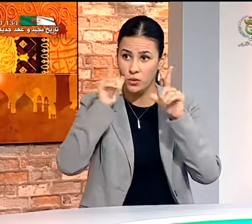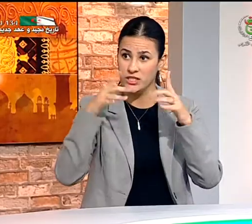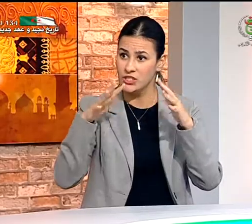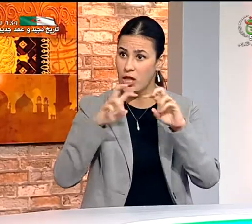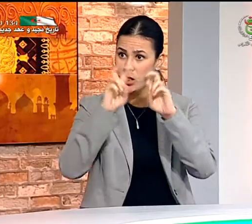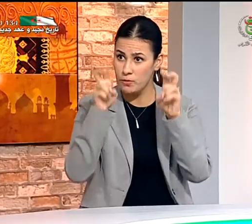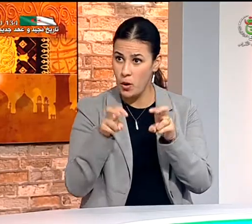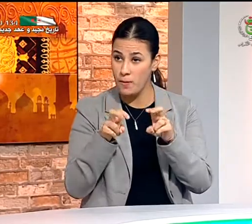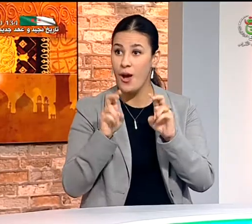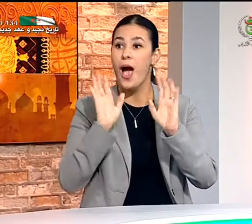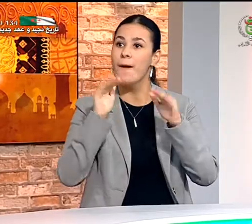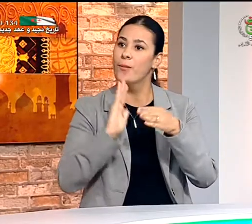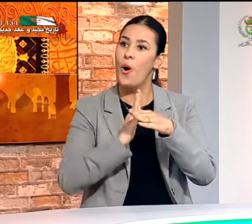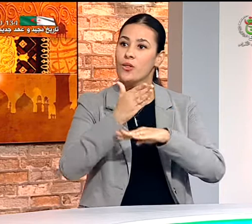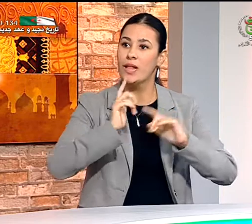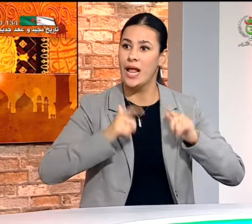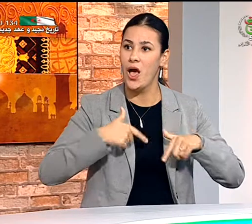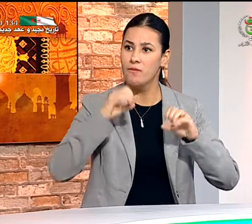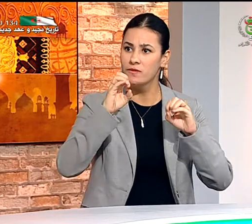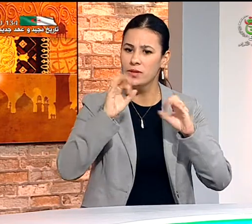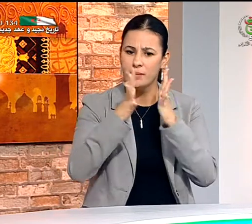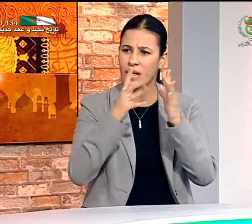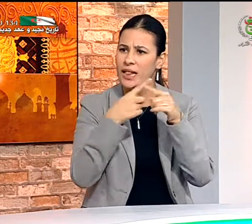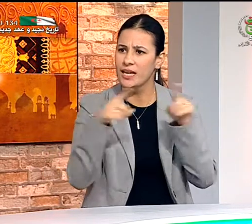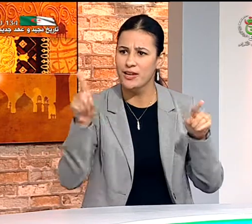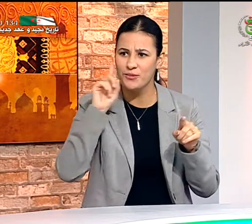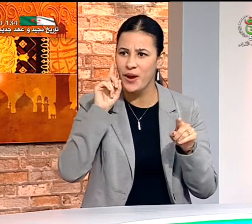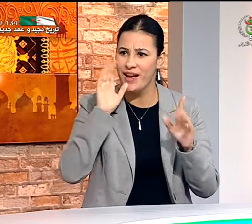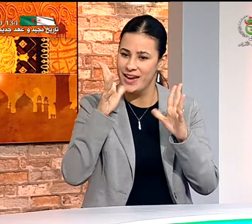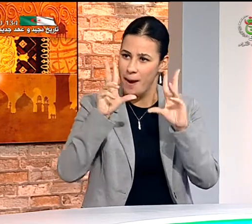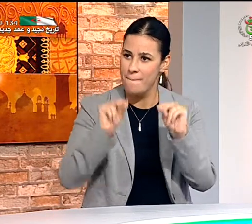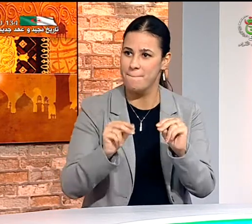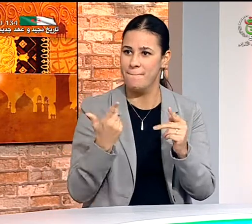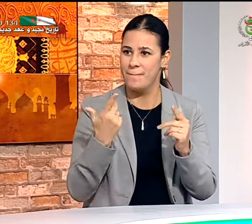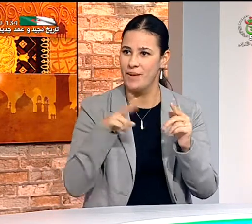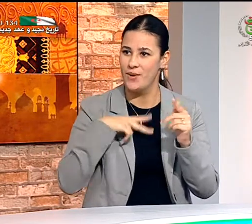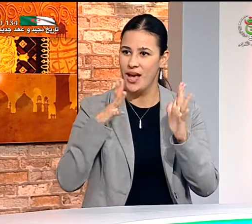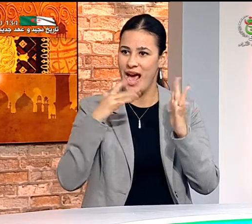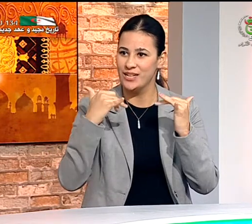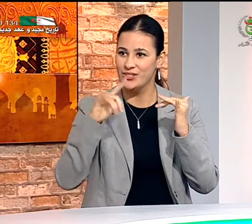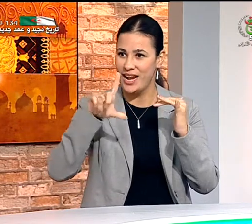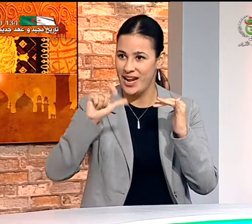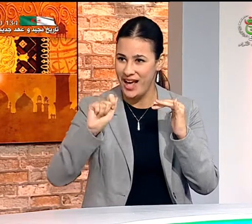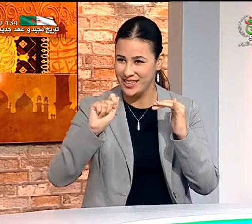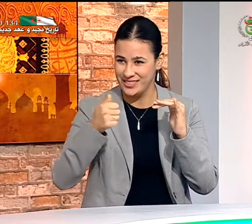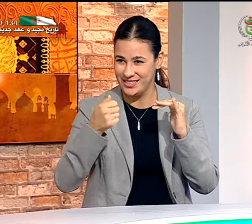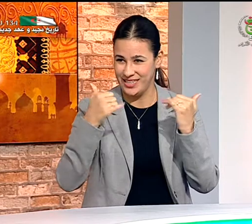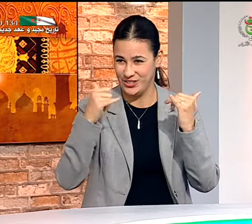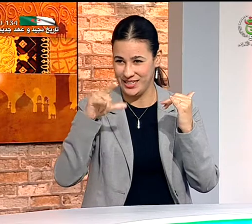أستاذ لديه يعني تمكن من لغة الإشارية عليه أن يتعلم نفس اللغة الإشارية